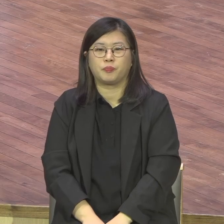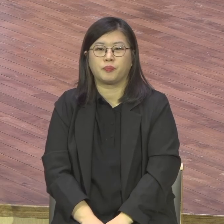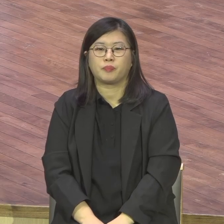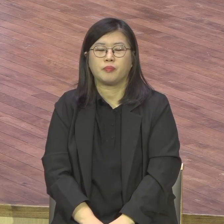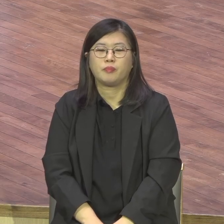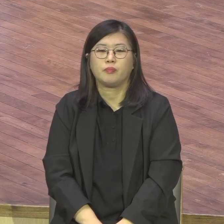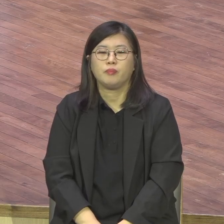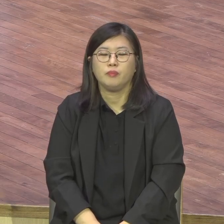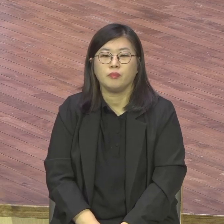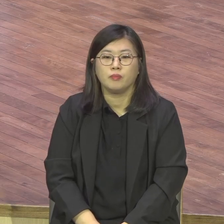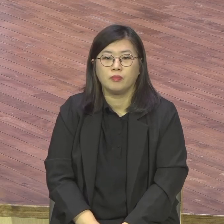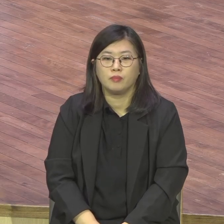3기도죠.